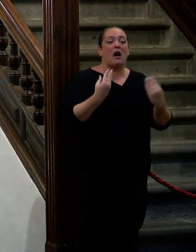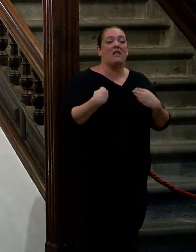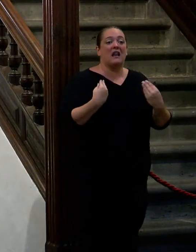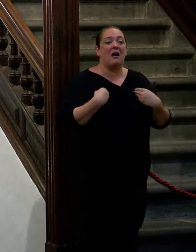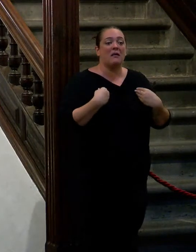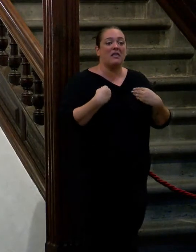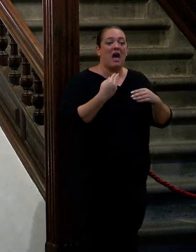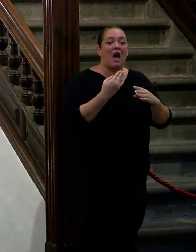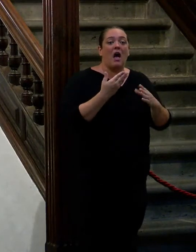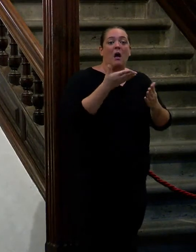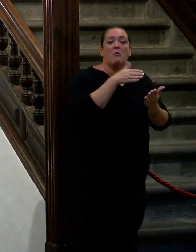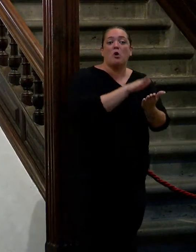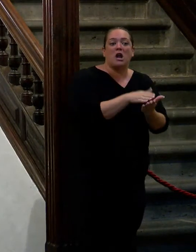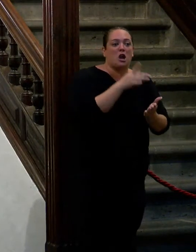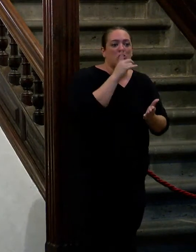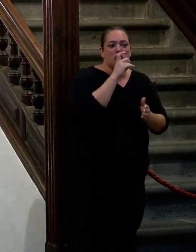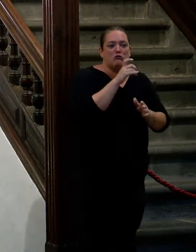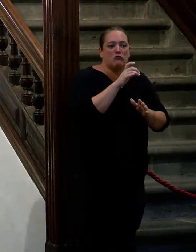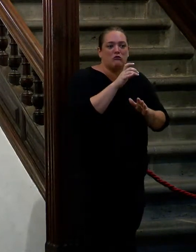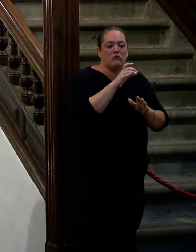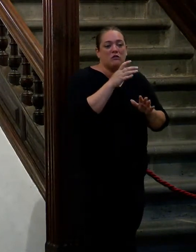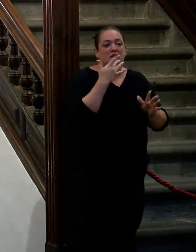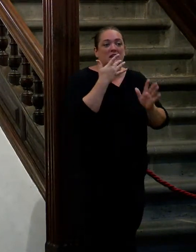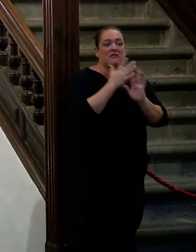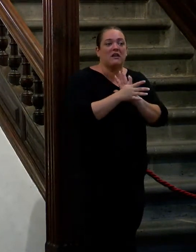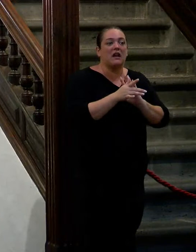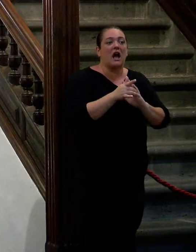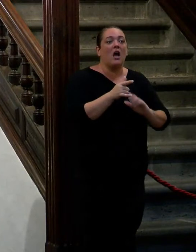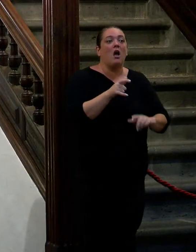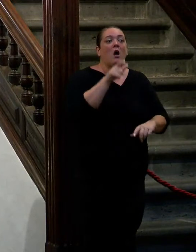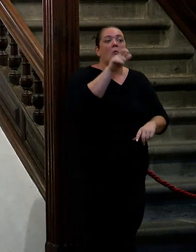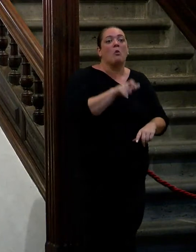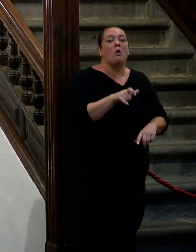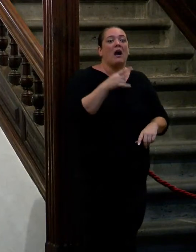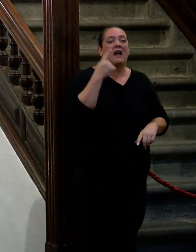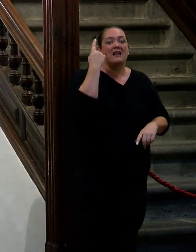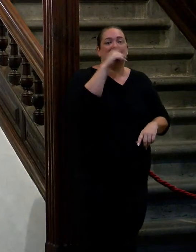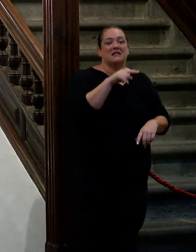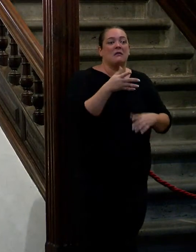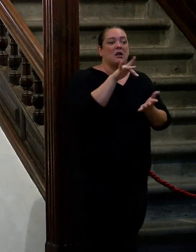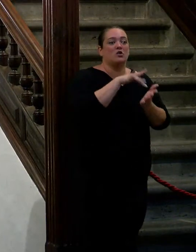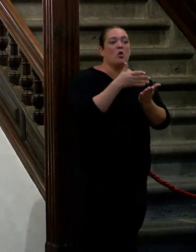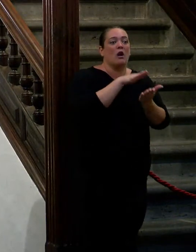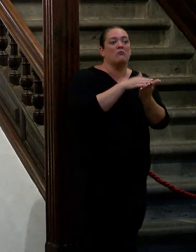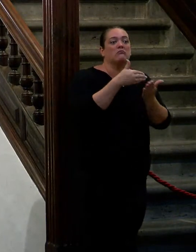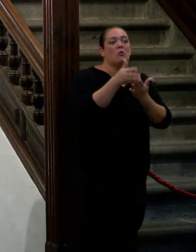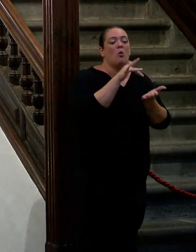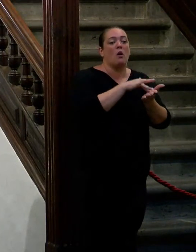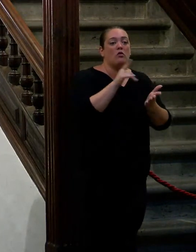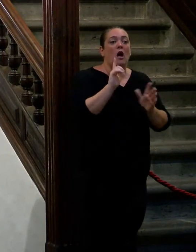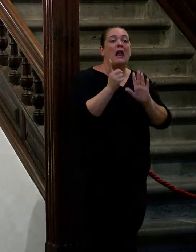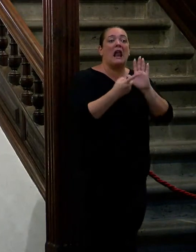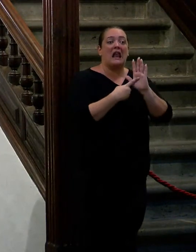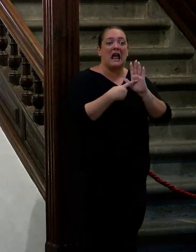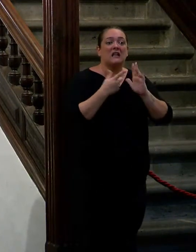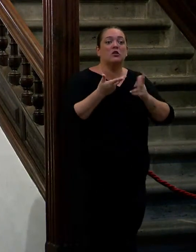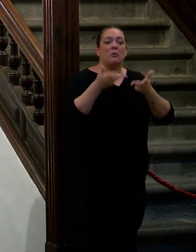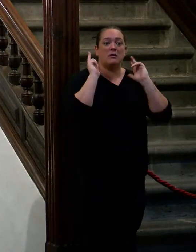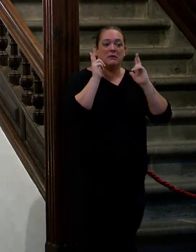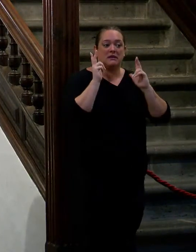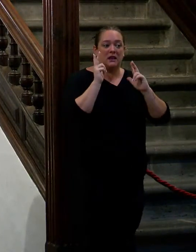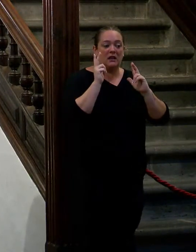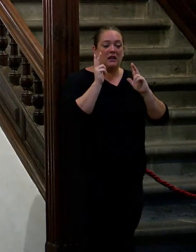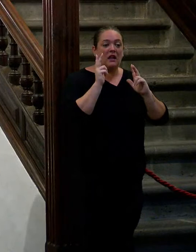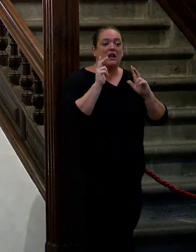para morirse cuando tú veas que la cosa se pone fea pues una señora siempre sabe cuando tiene que abandonar una fiesta hoy en día la ley te lo permite y es buenas tardes